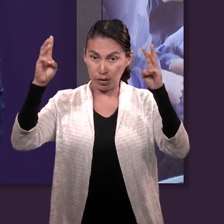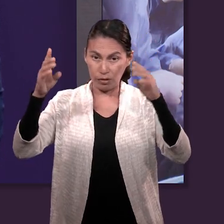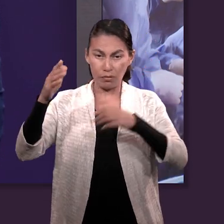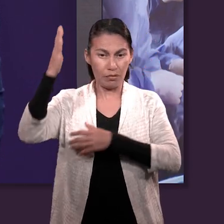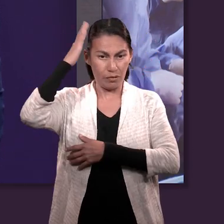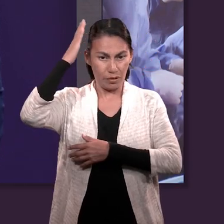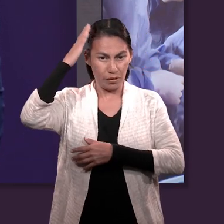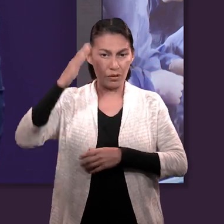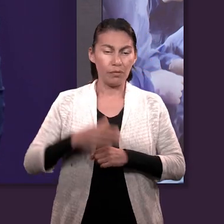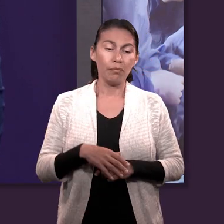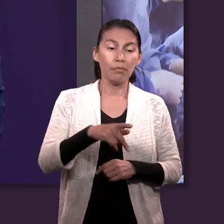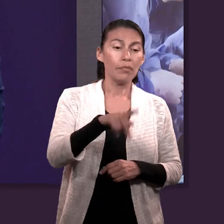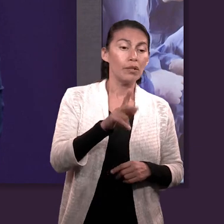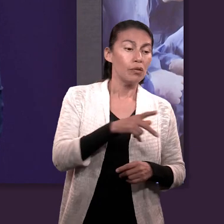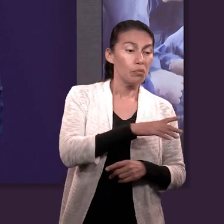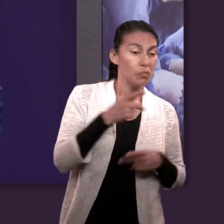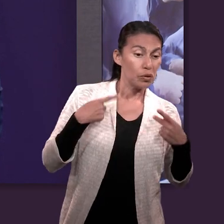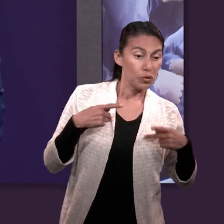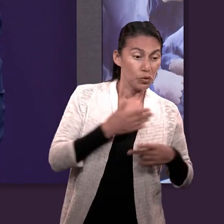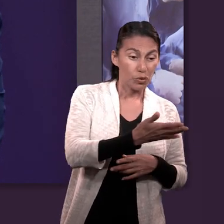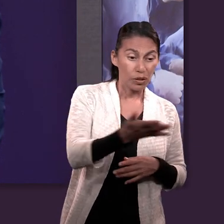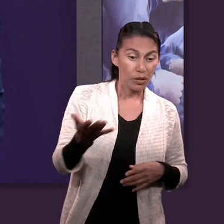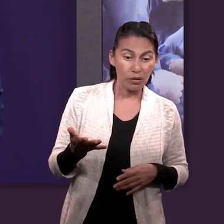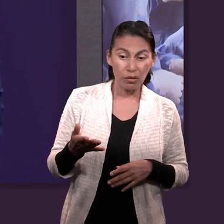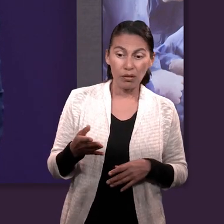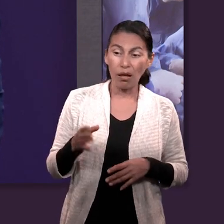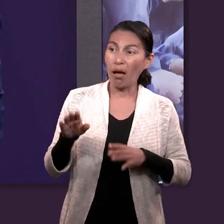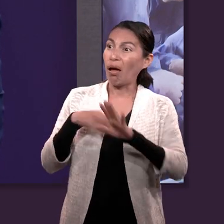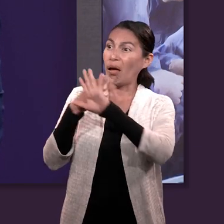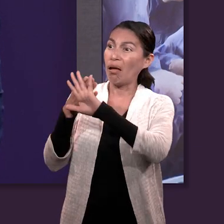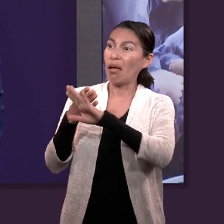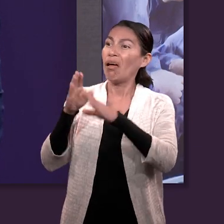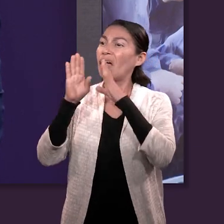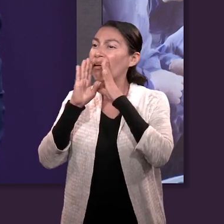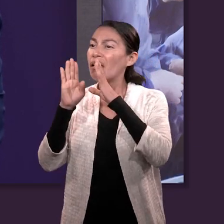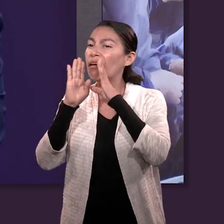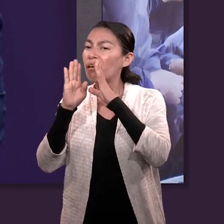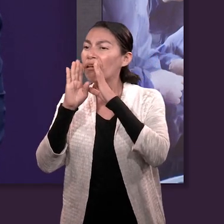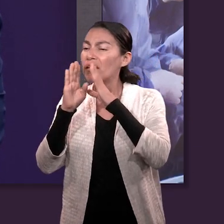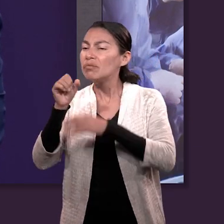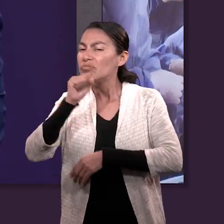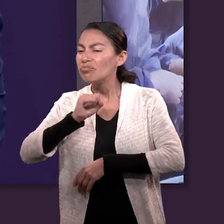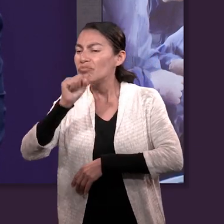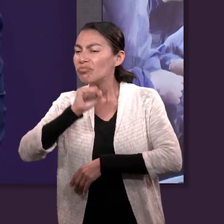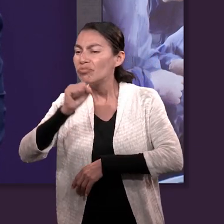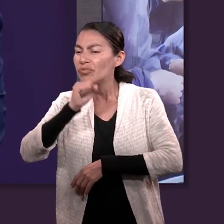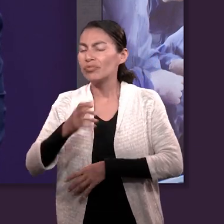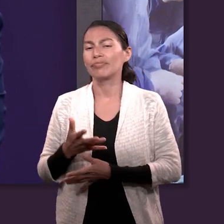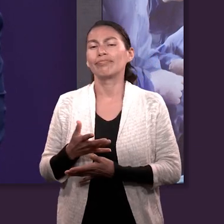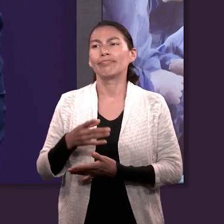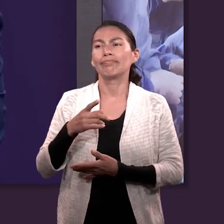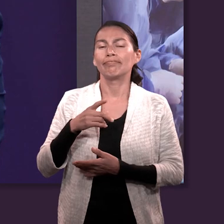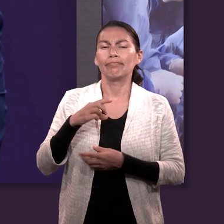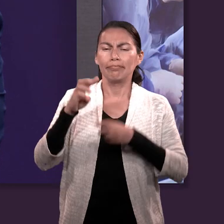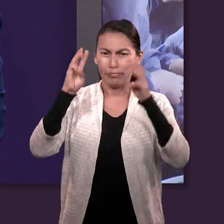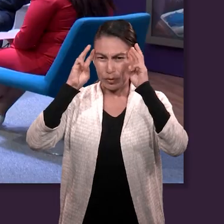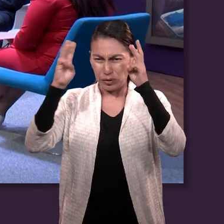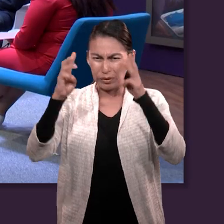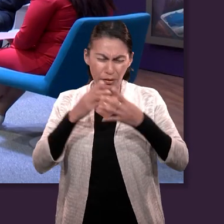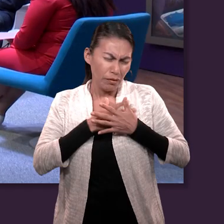Moisés se presentaba a un pueblo que cuestionaba, que criticaba. Hasta su familia lo llevó a criticar, ¿no? Y era difícil porque a pesar de